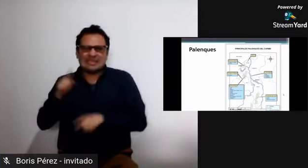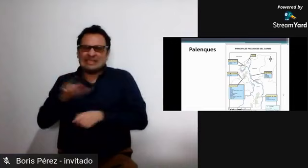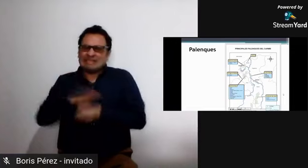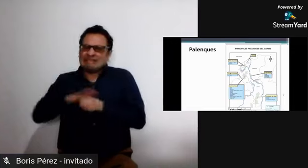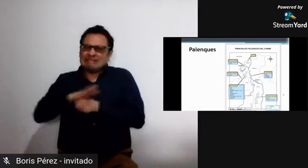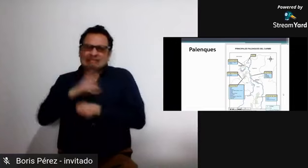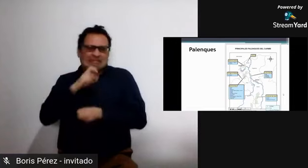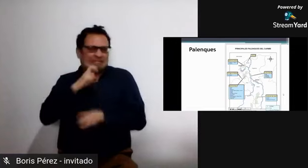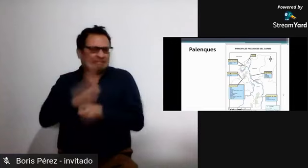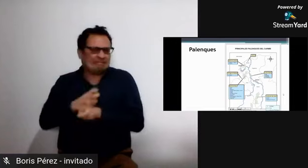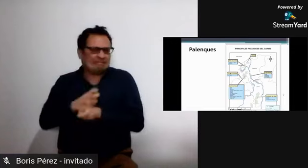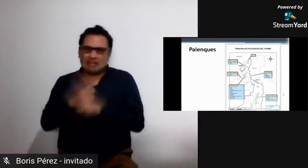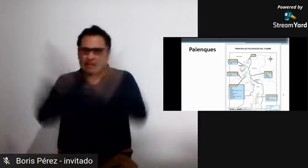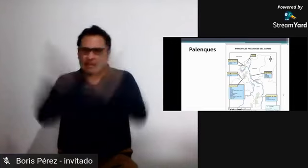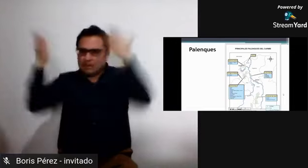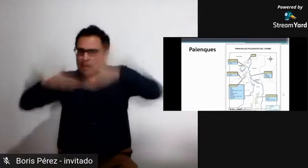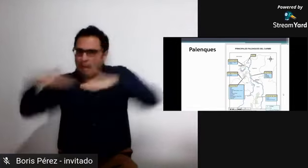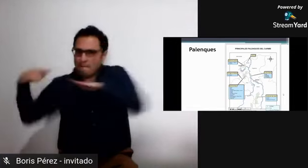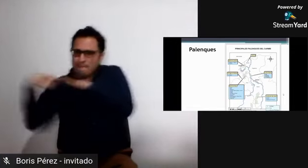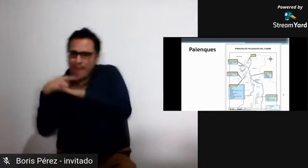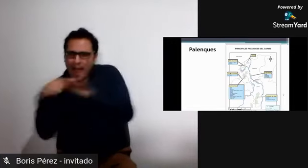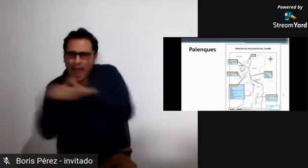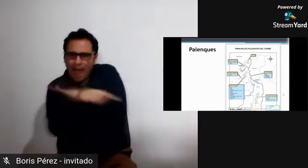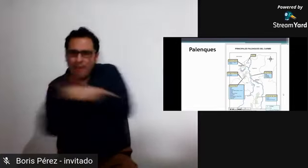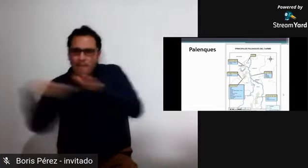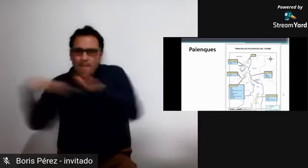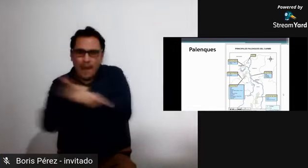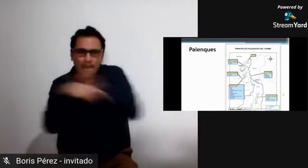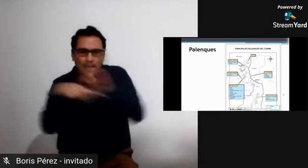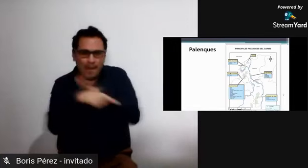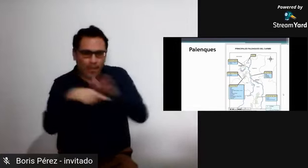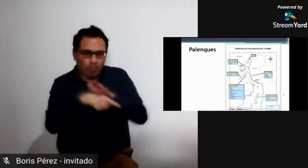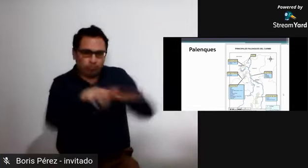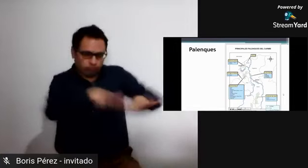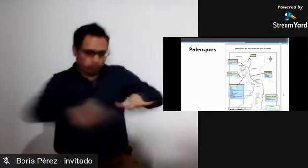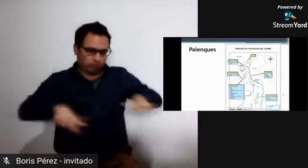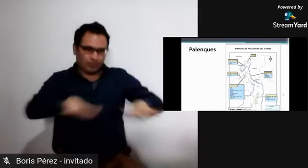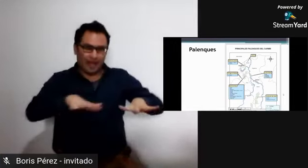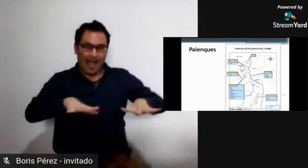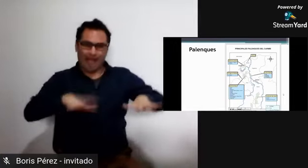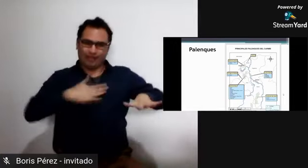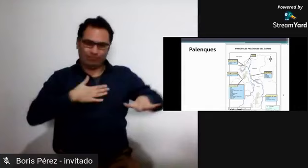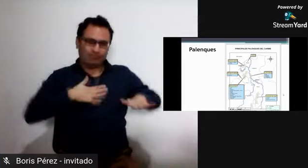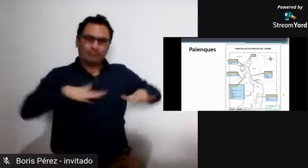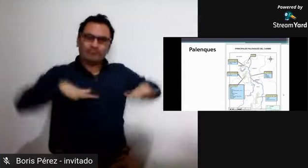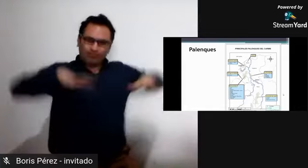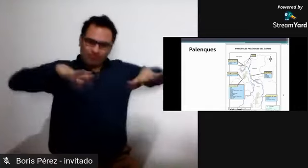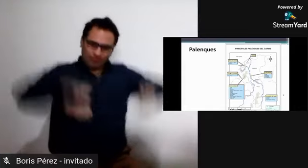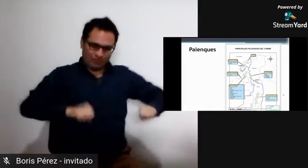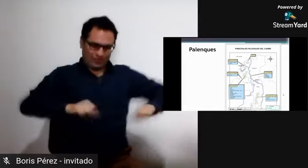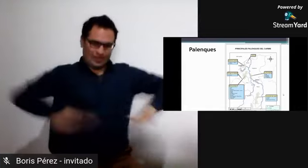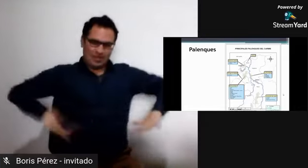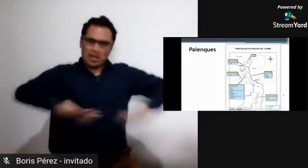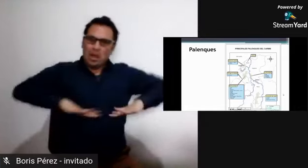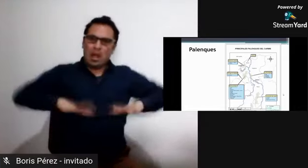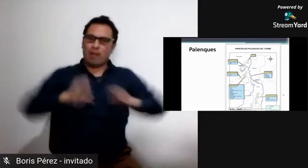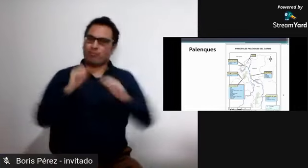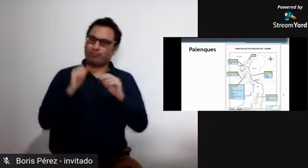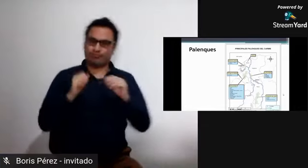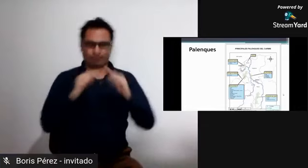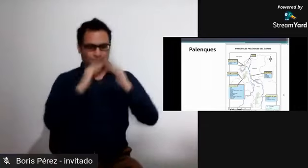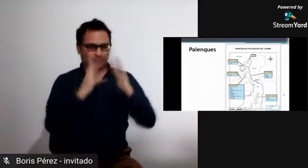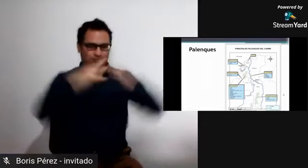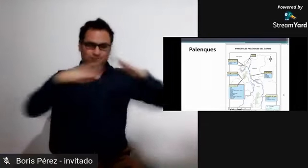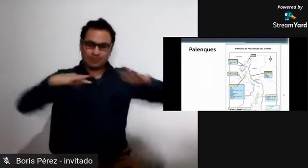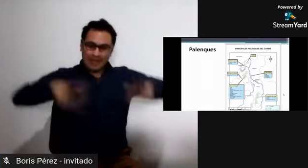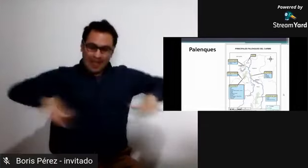tenemos que considerar que este concepto corresponde a cuando estas personas buscaban